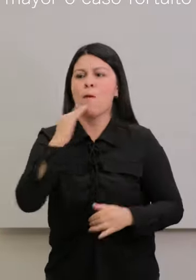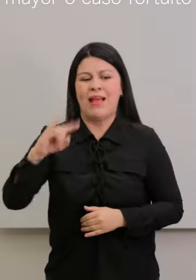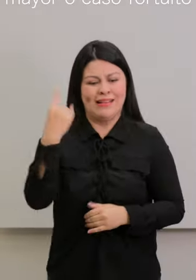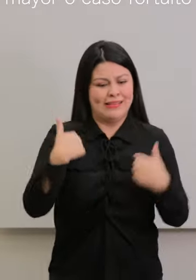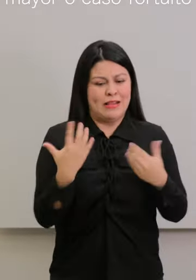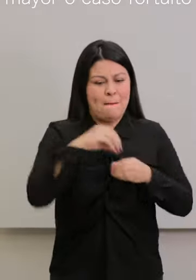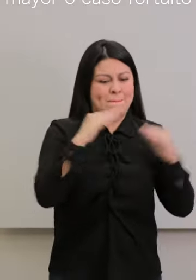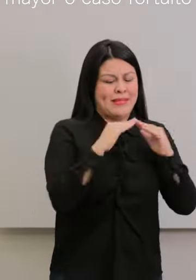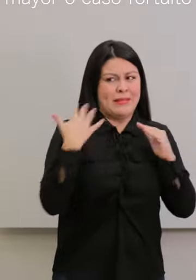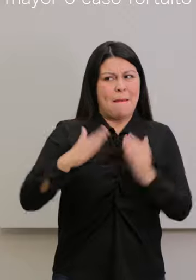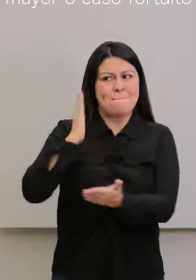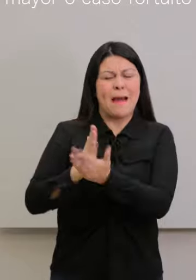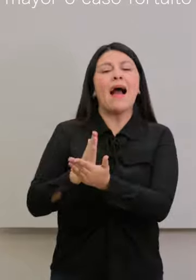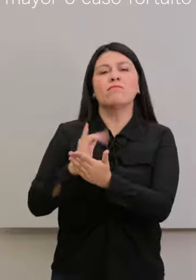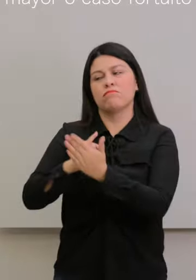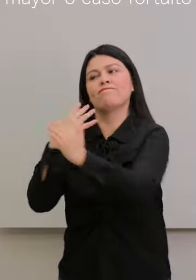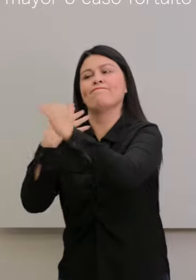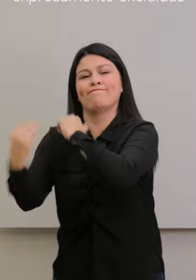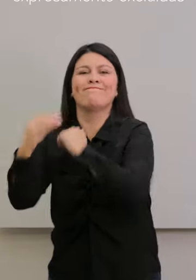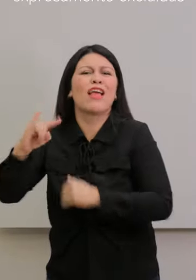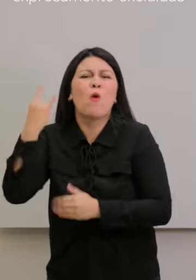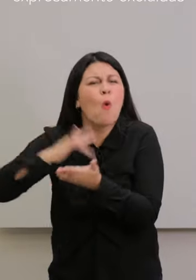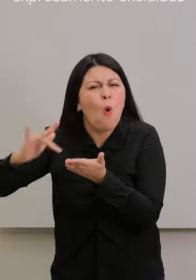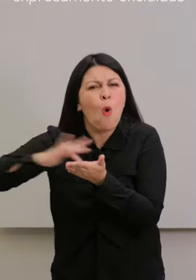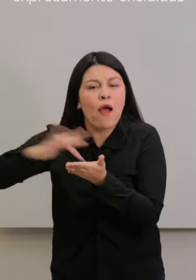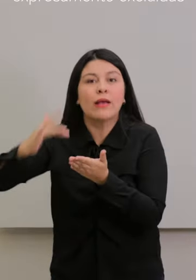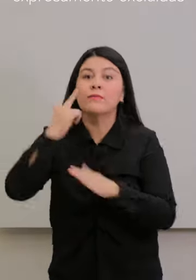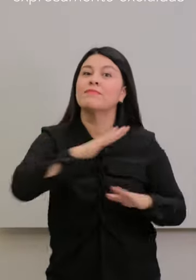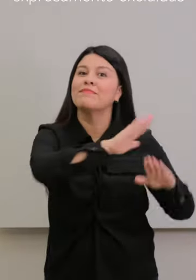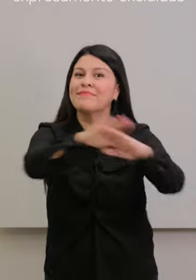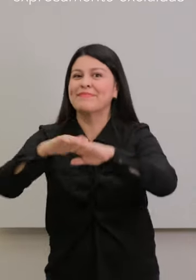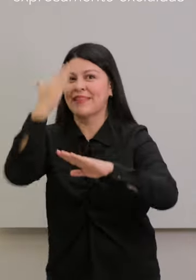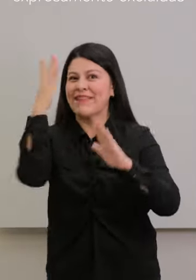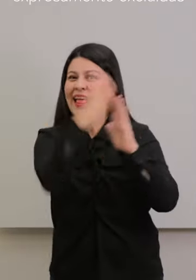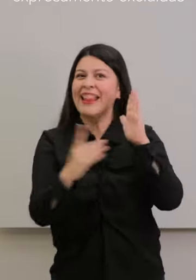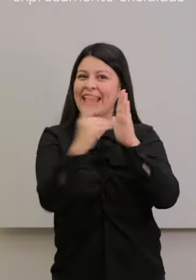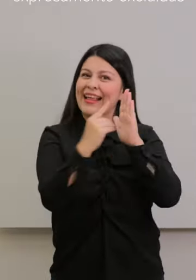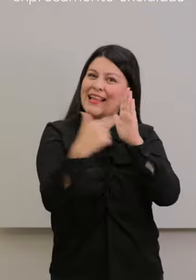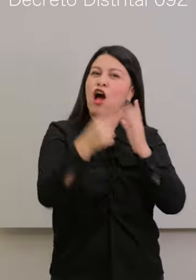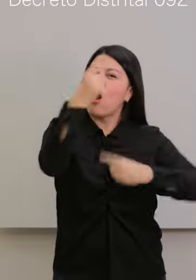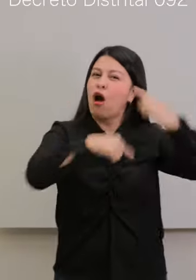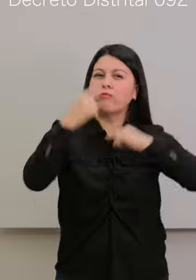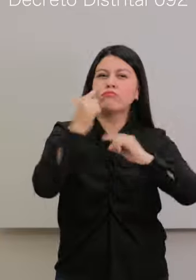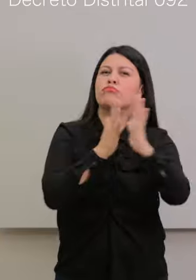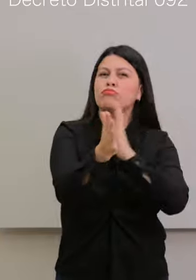fuerza mayor o caso fortuito y las personas que están expresamente excluidas y exceptuadas